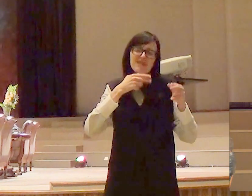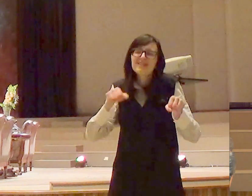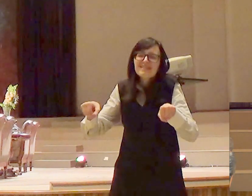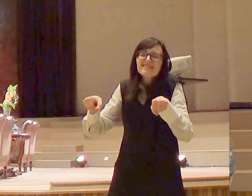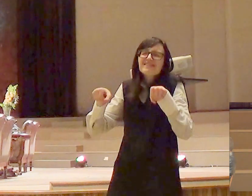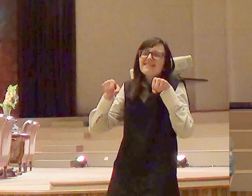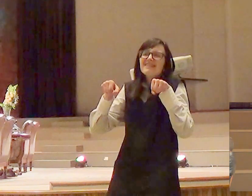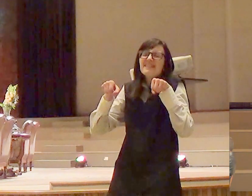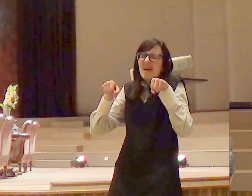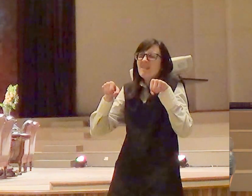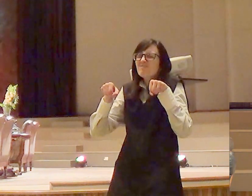precisava ouvir